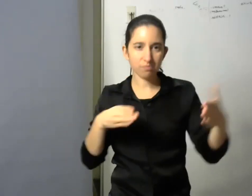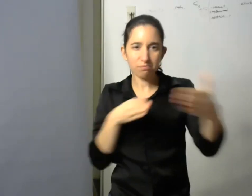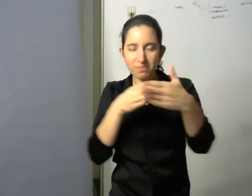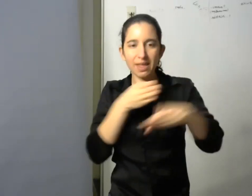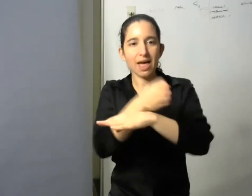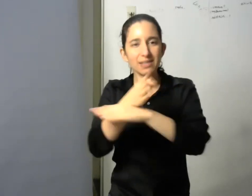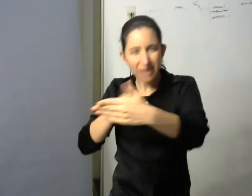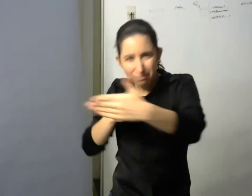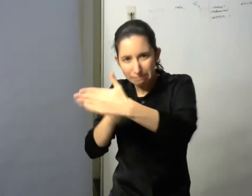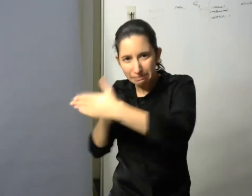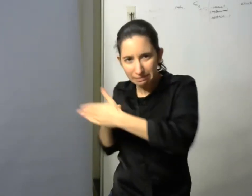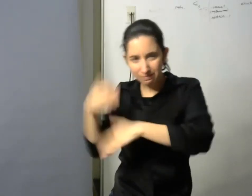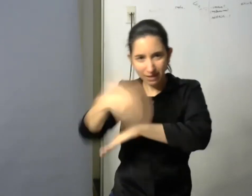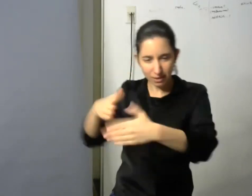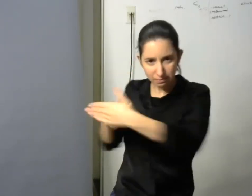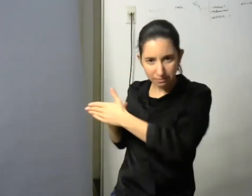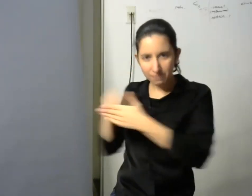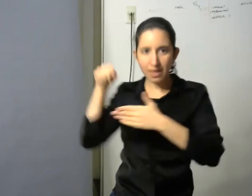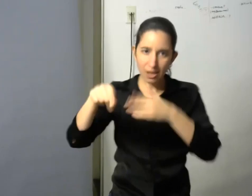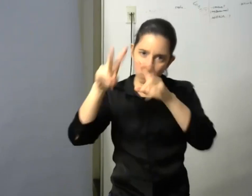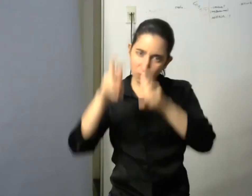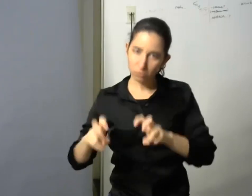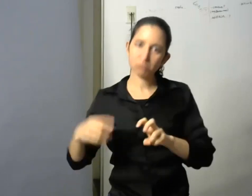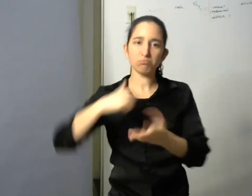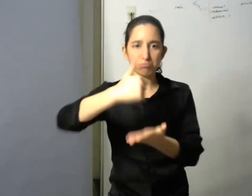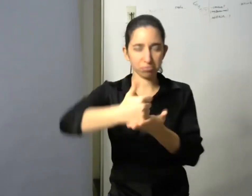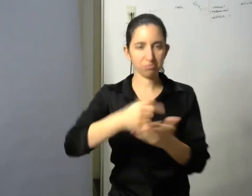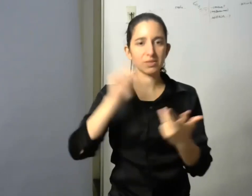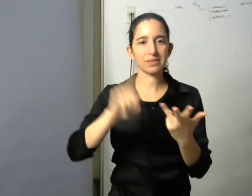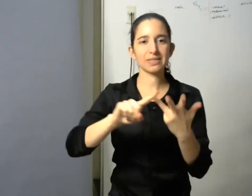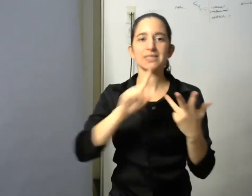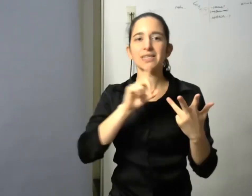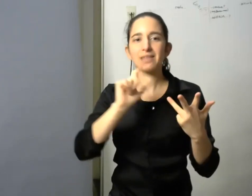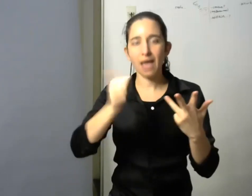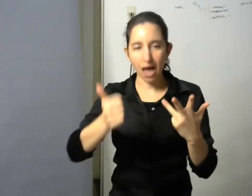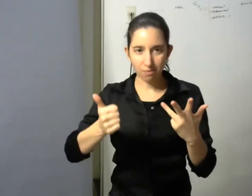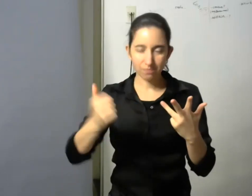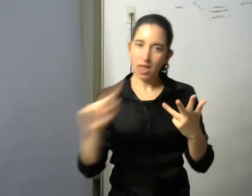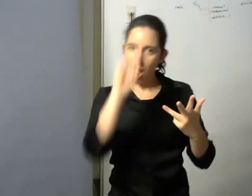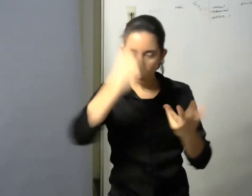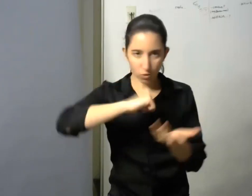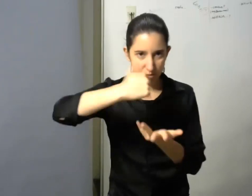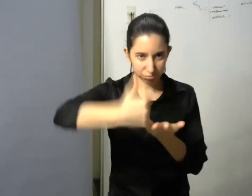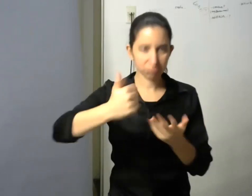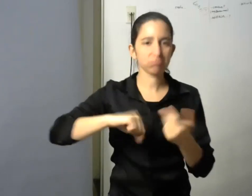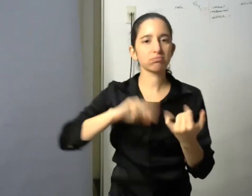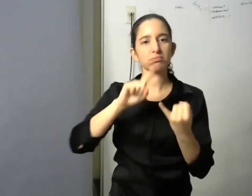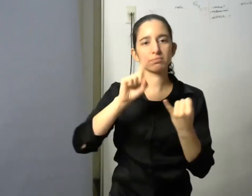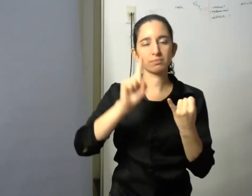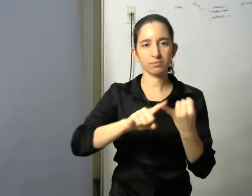ellos también CTA Autónoma hace llegar sus saludos y celebra la actividad así como Carlos Ferrer es